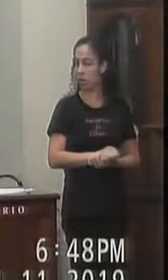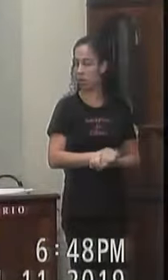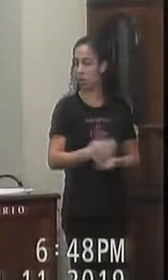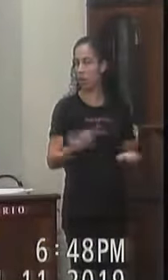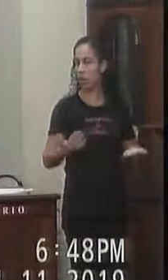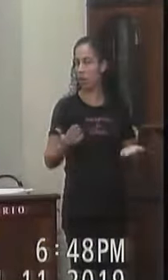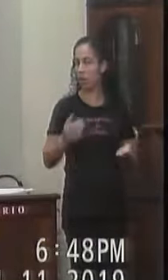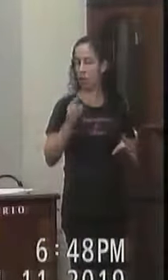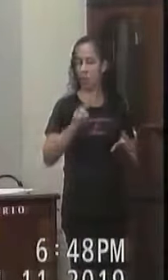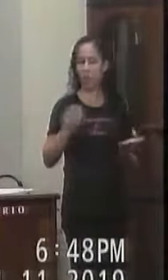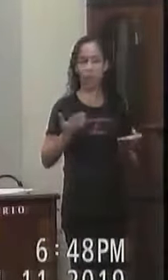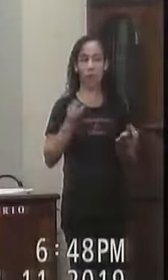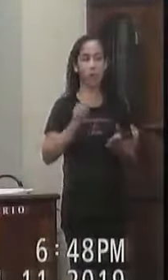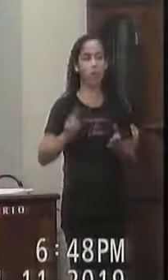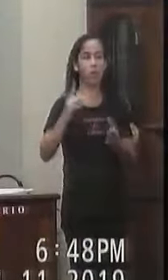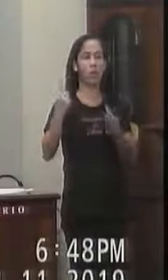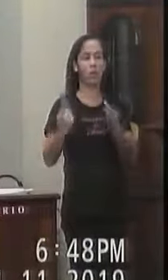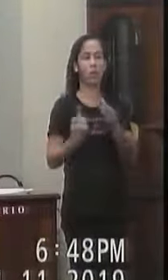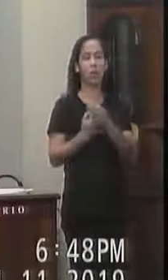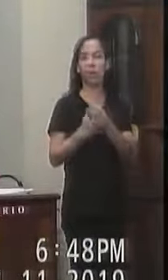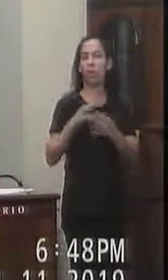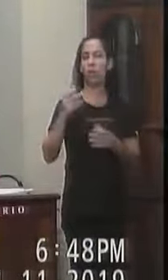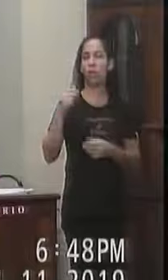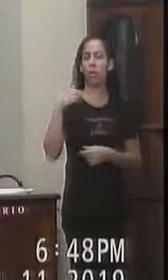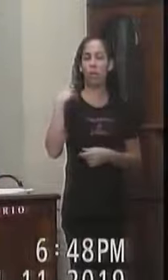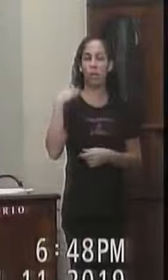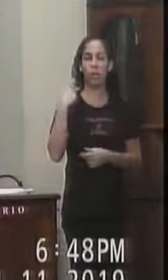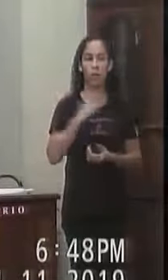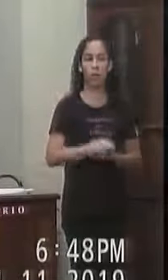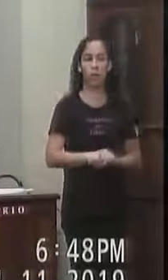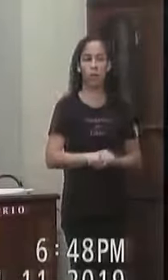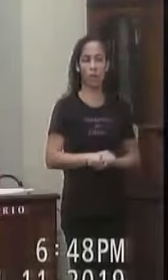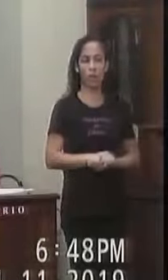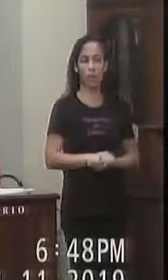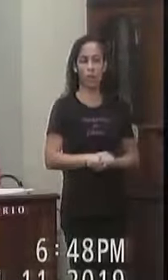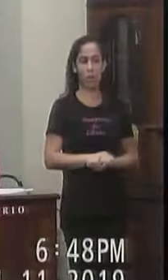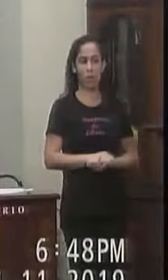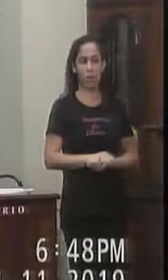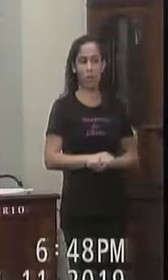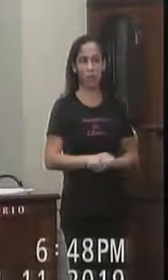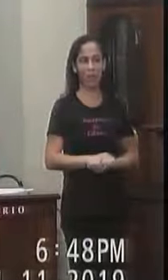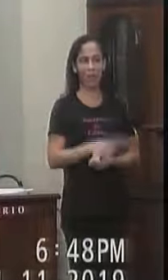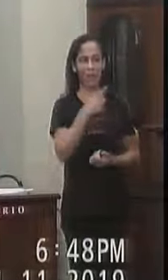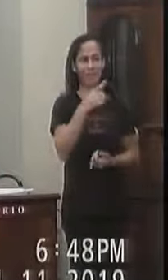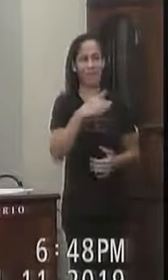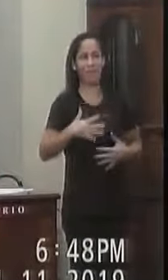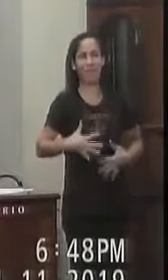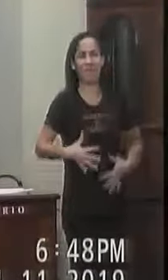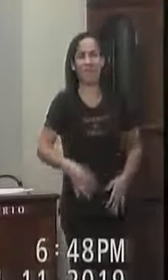Vamos agora para o uso Da tribuna Dos senhores vereadores Cadê o uso